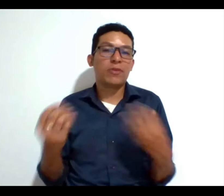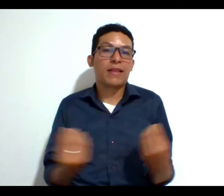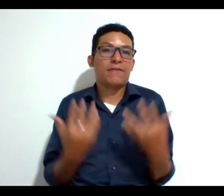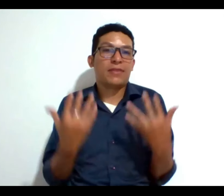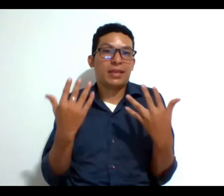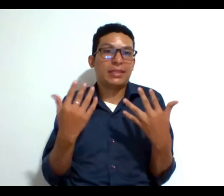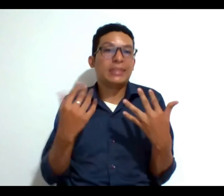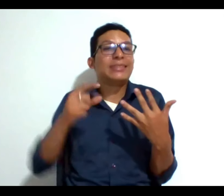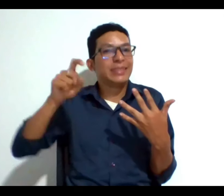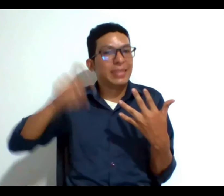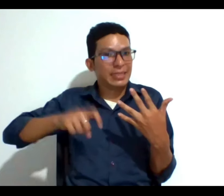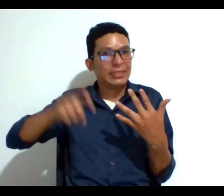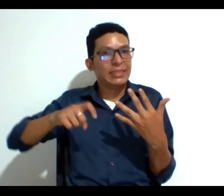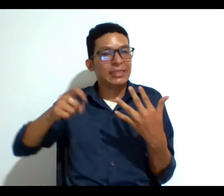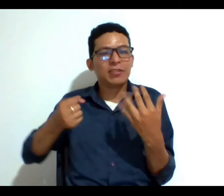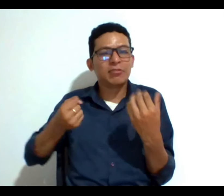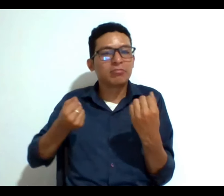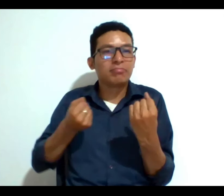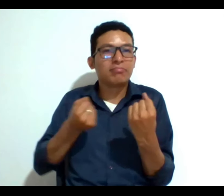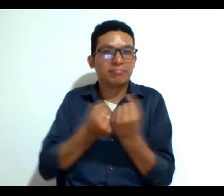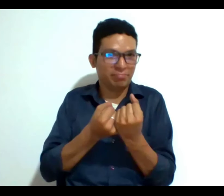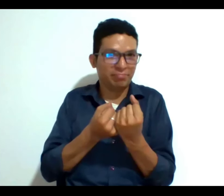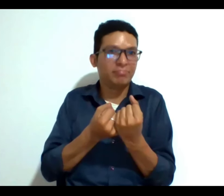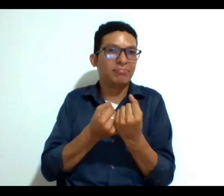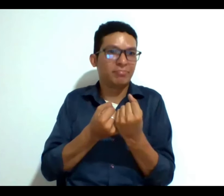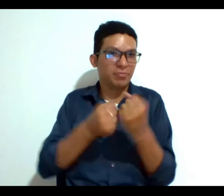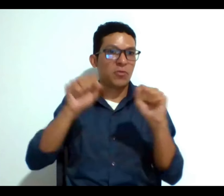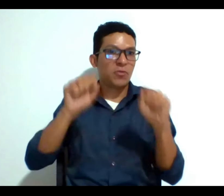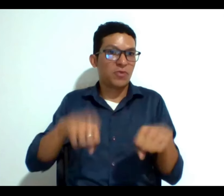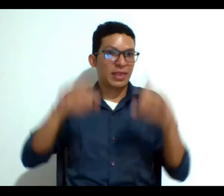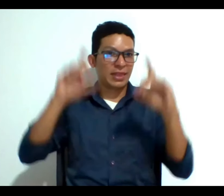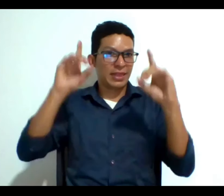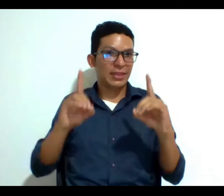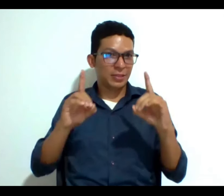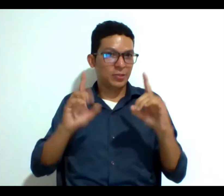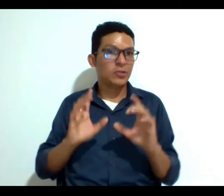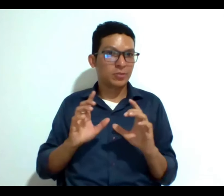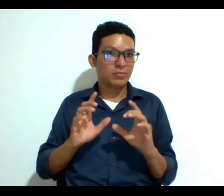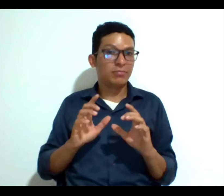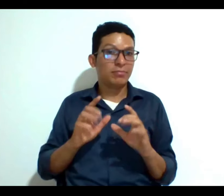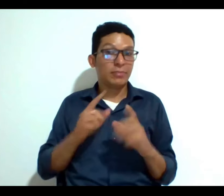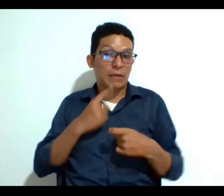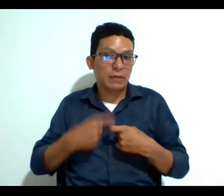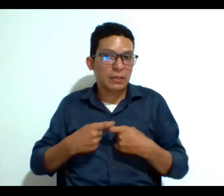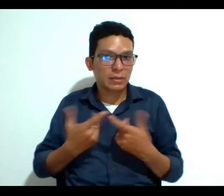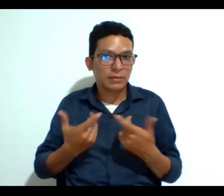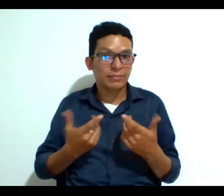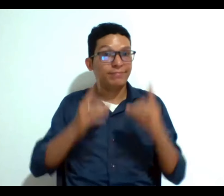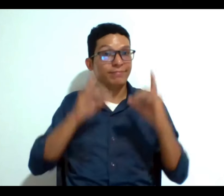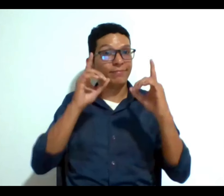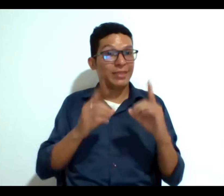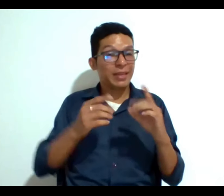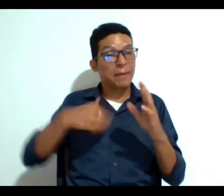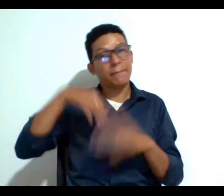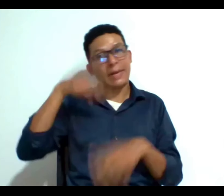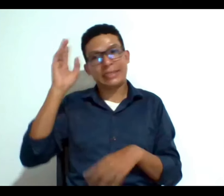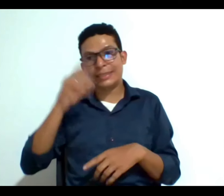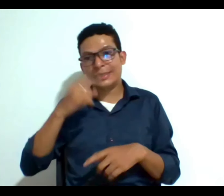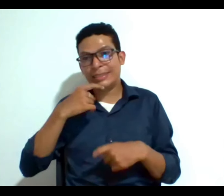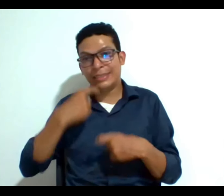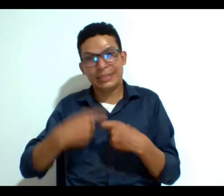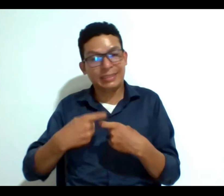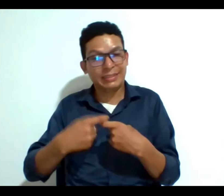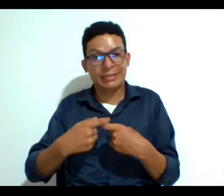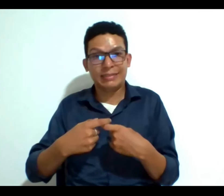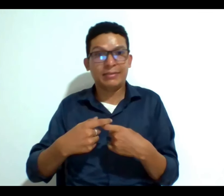requerir o podemos requerir un apoyo para la toma de alguna decisión que sea compleja y qué decisión más determinante y